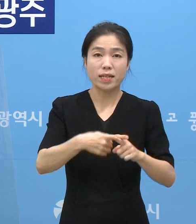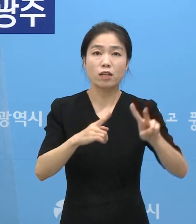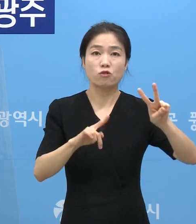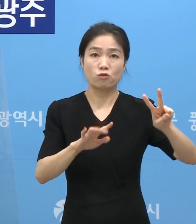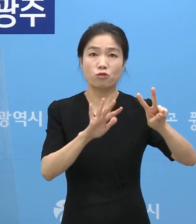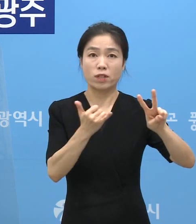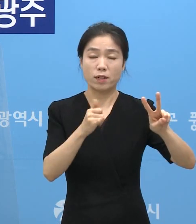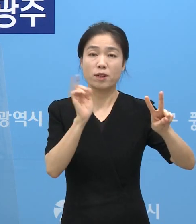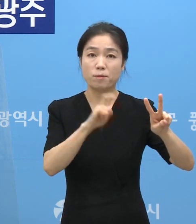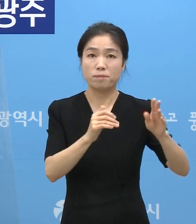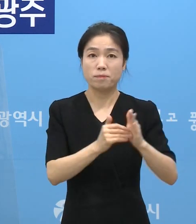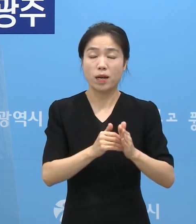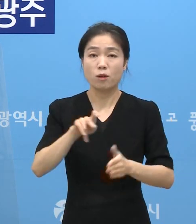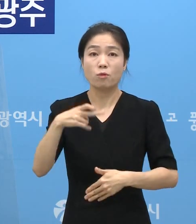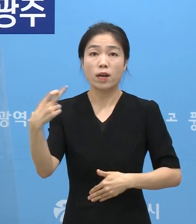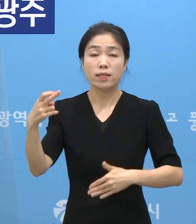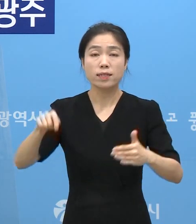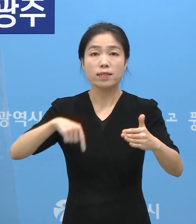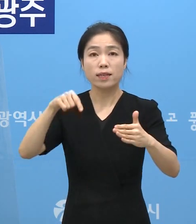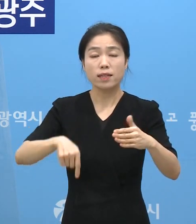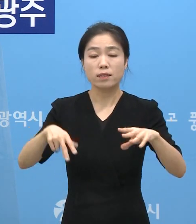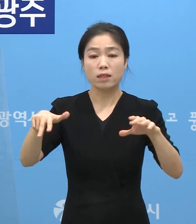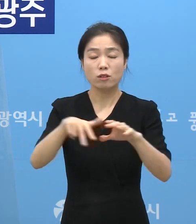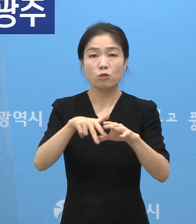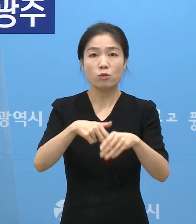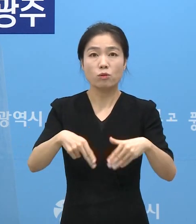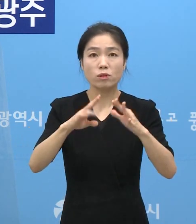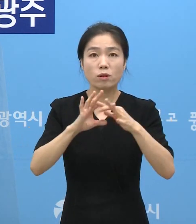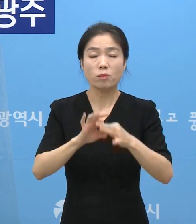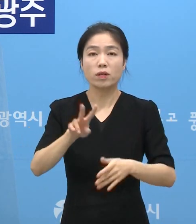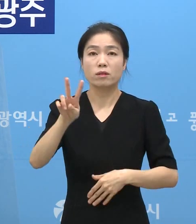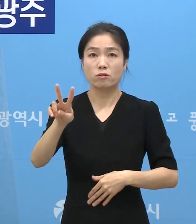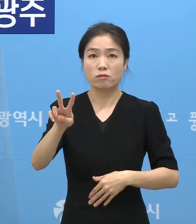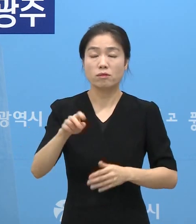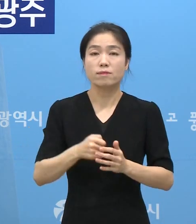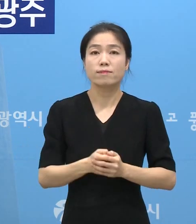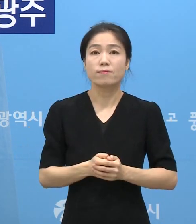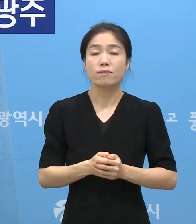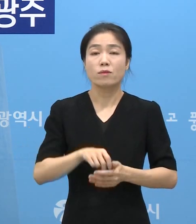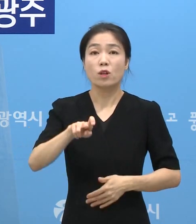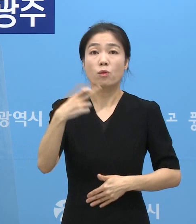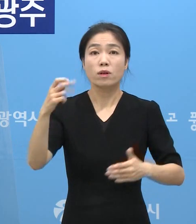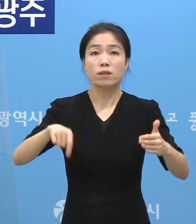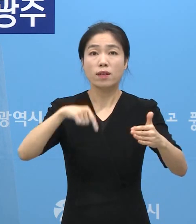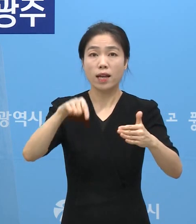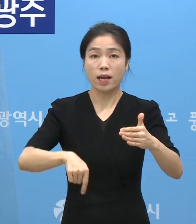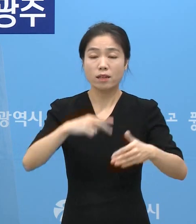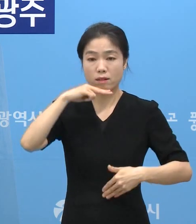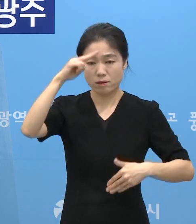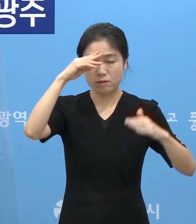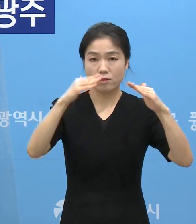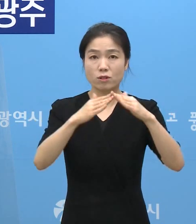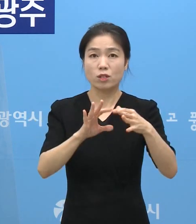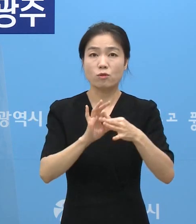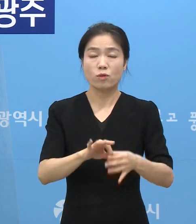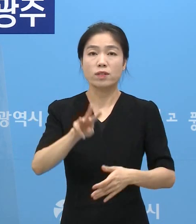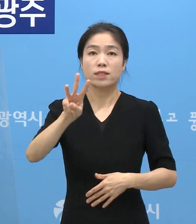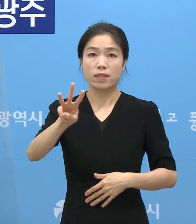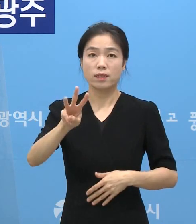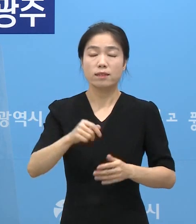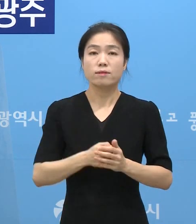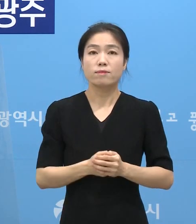광산구 소재 정교시설 관련 2명 광산구 소재 호프집 관련 3명